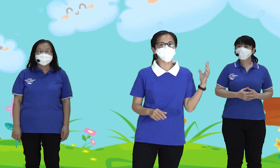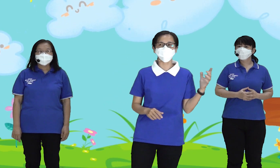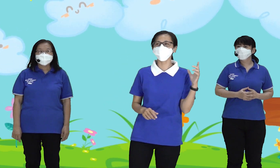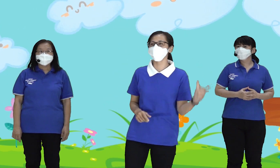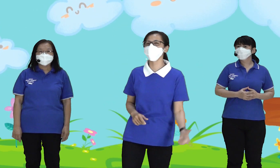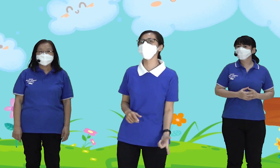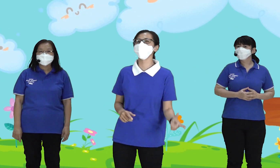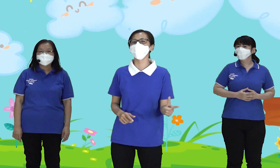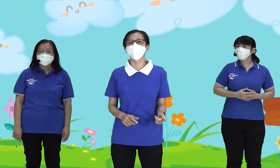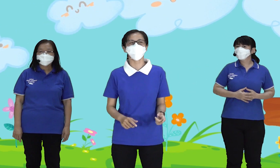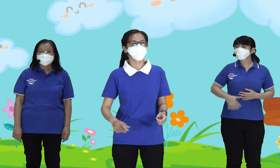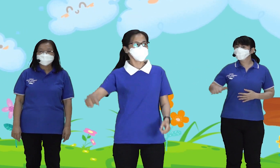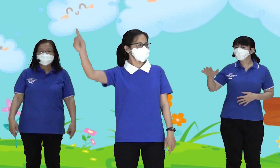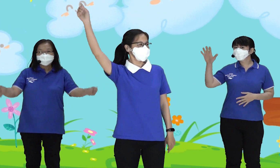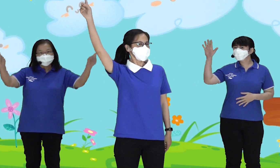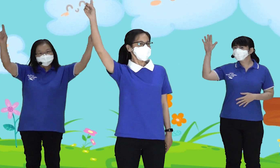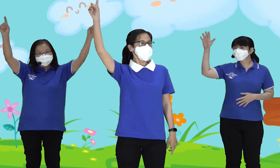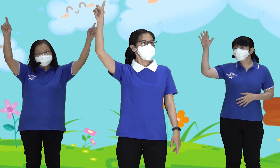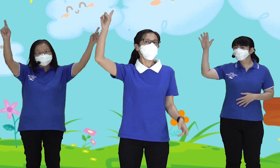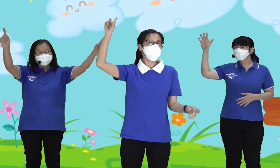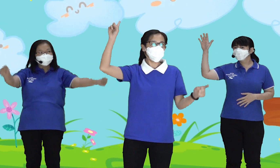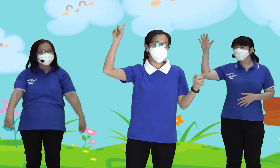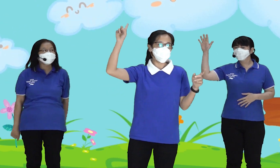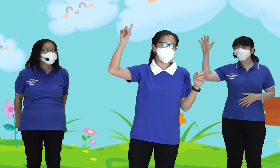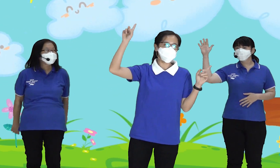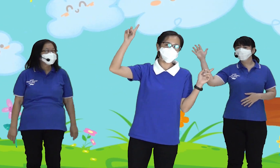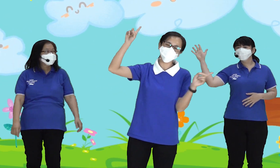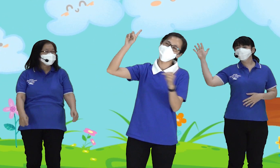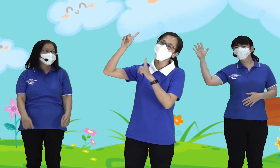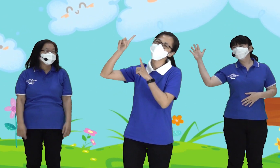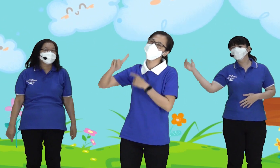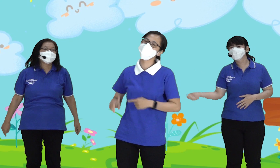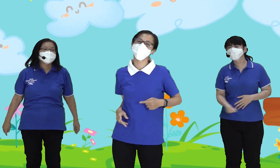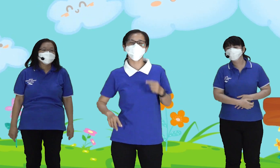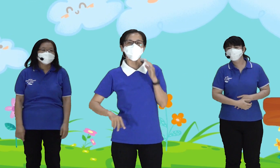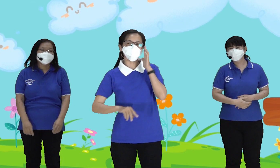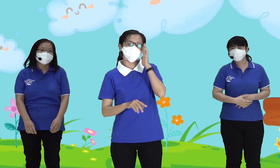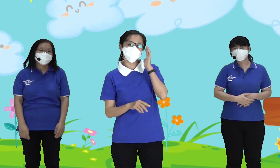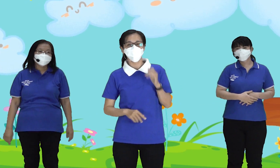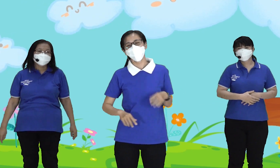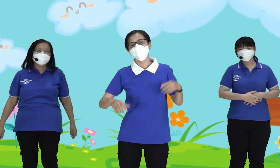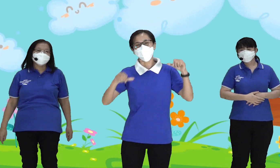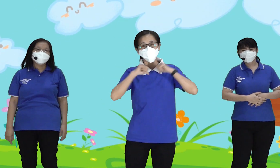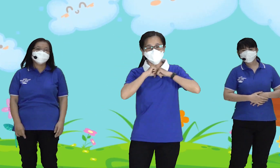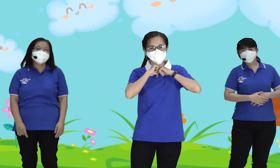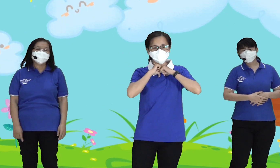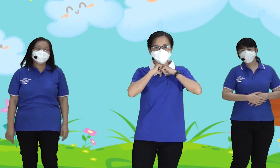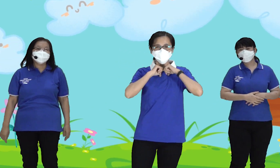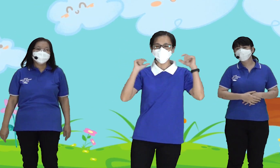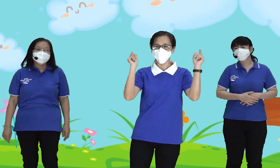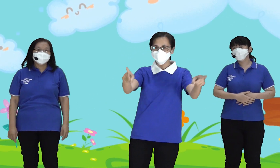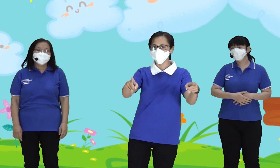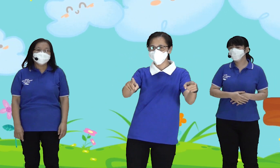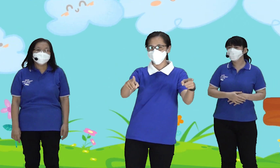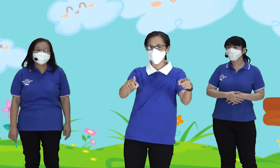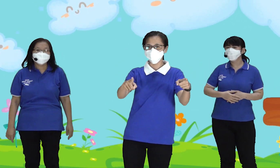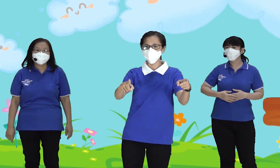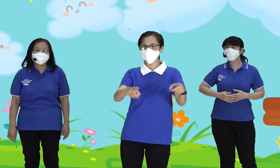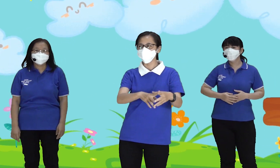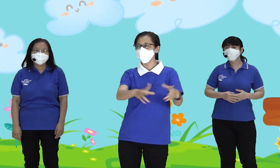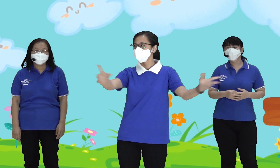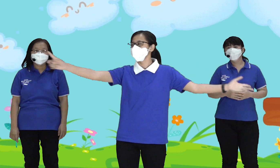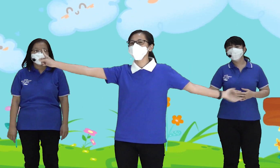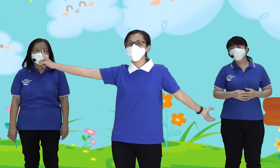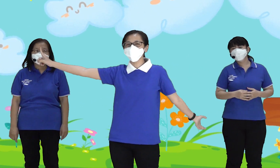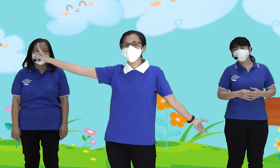anak raja Wow, semuanya pada angkat tangan ya Aku anak raja Engkau anak